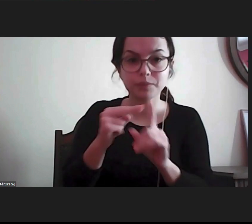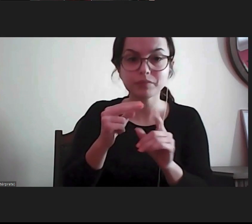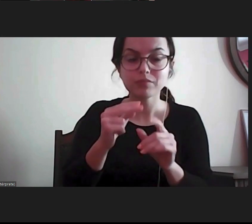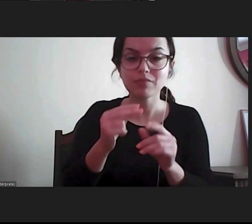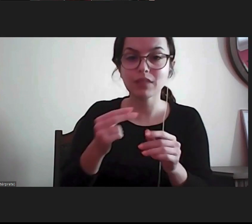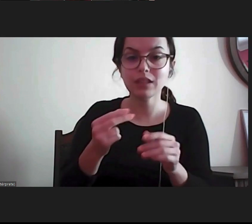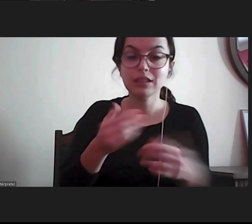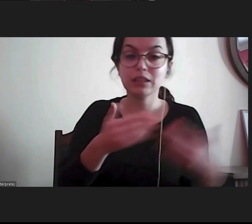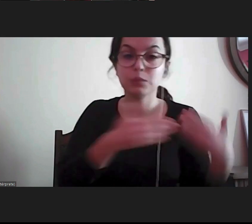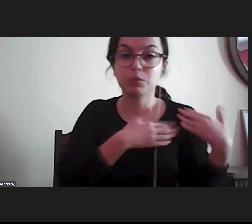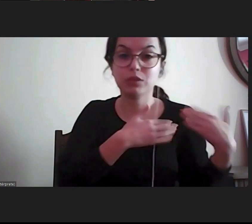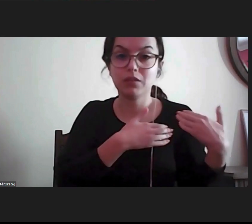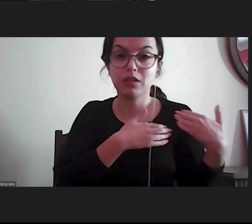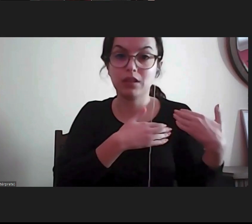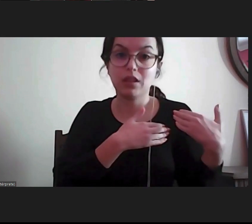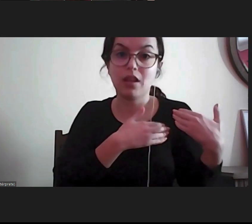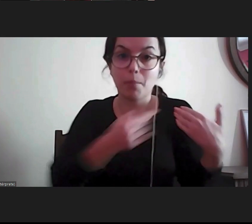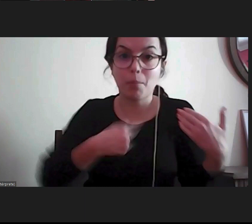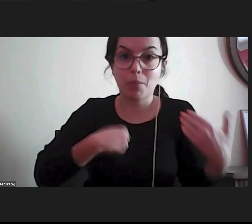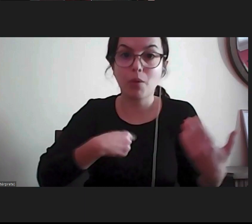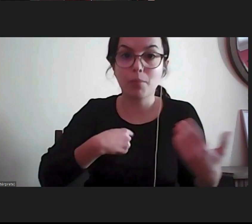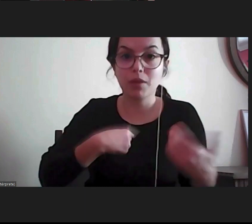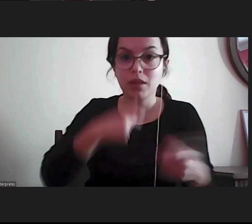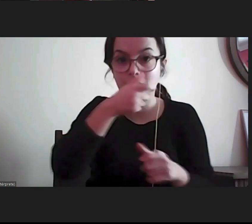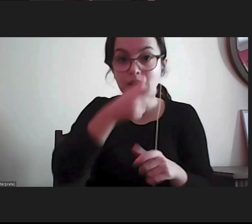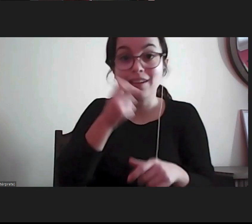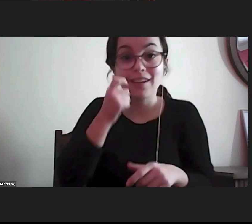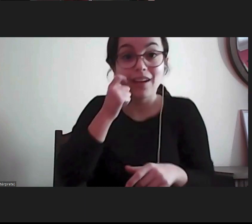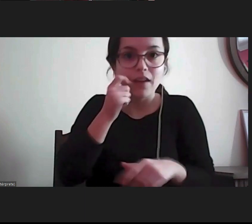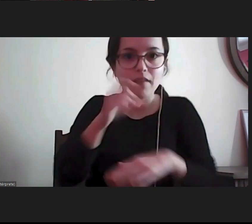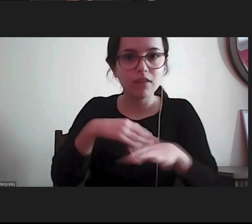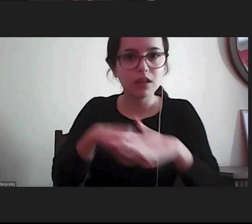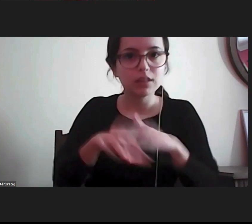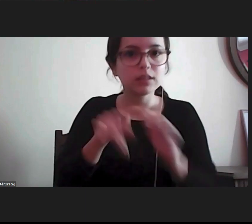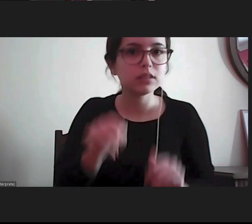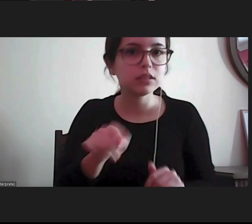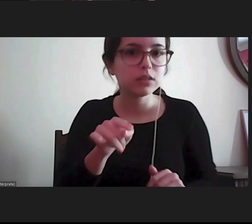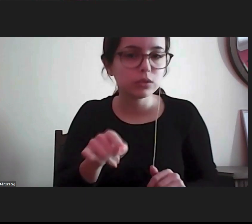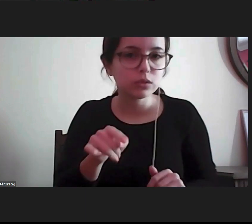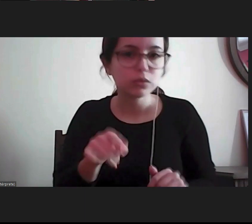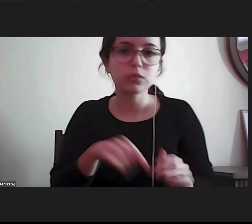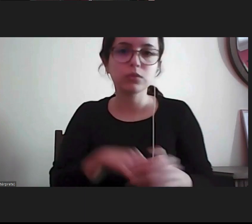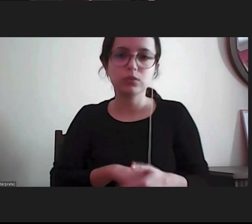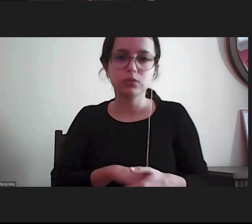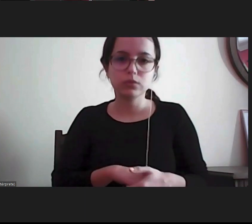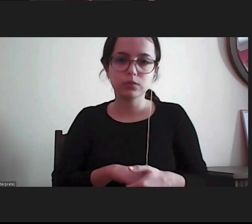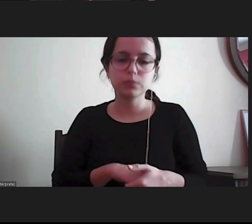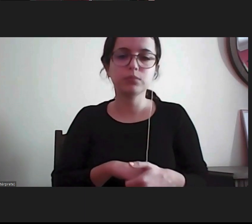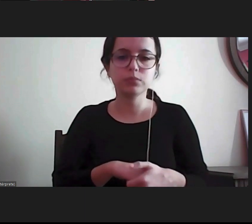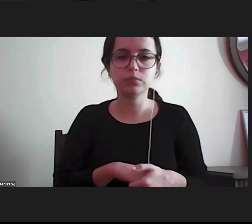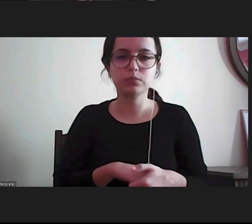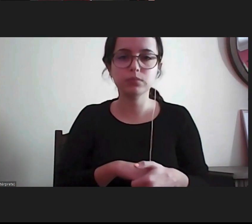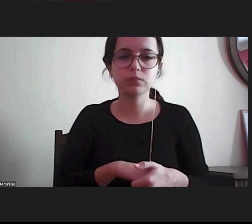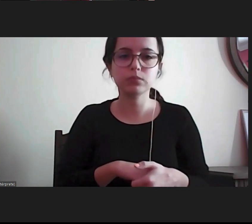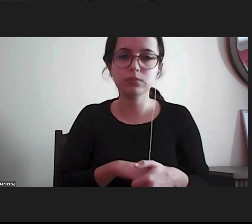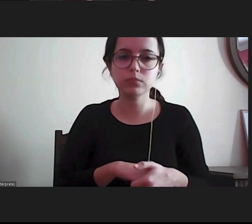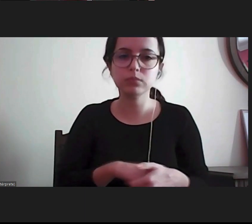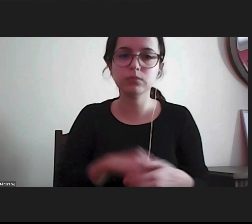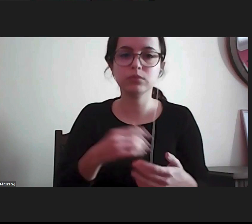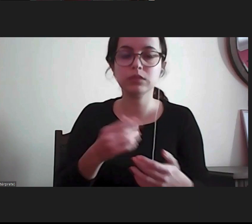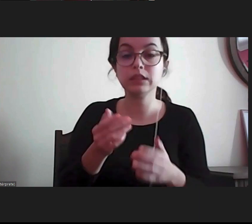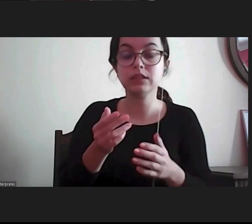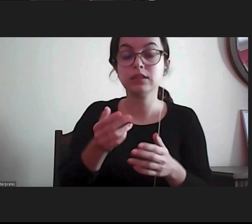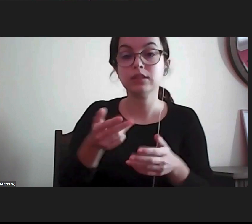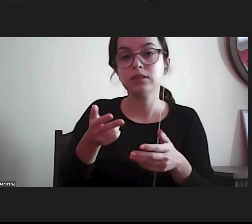autorresponsabilização dos agentes e portanto passar a haver um registro dessa contenção necessidade de autorização